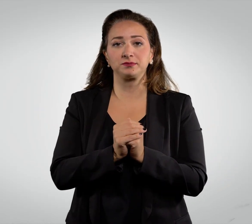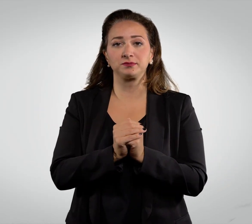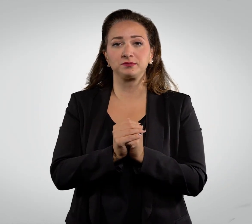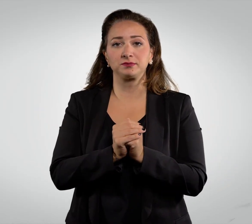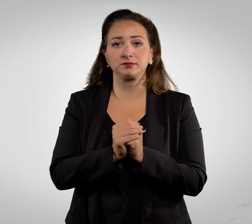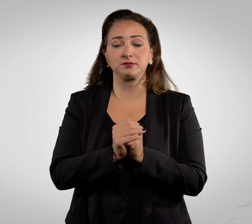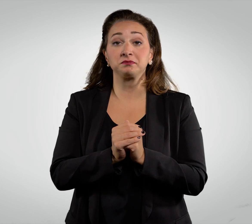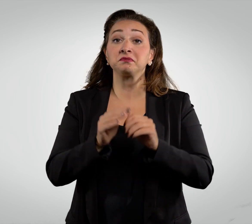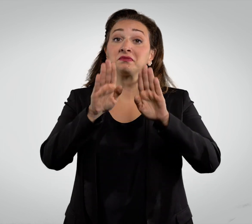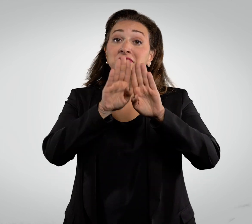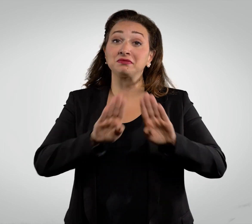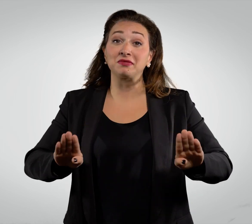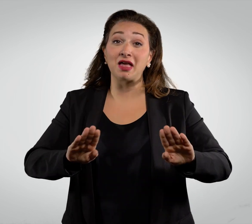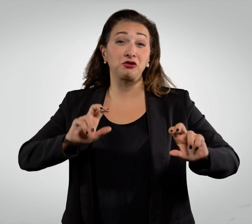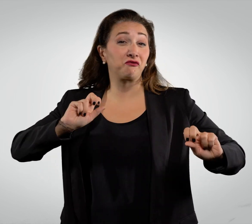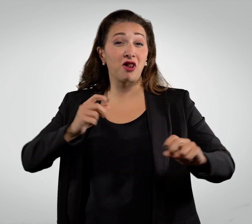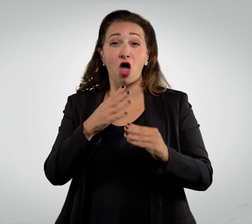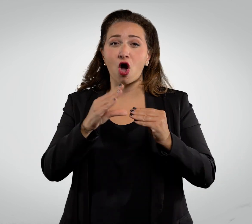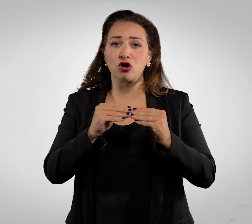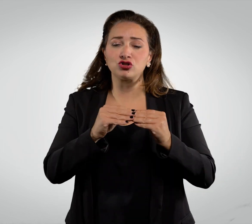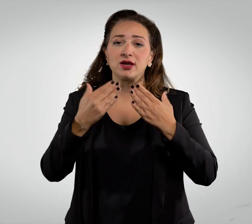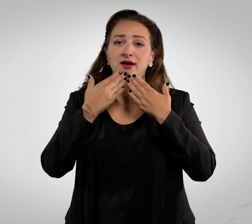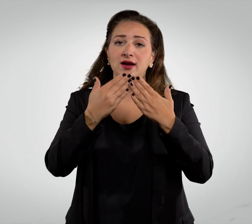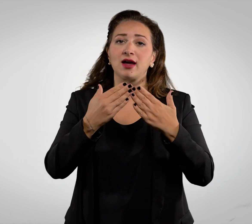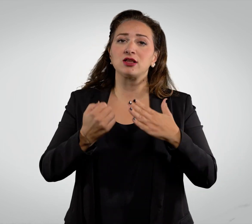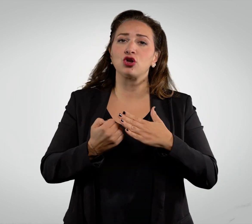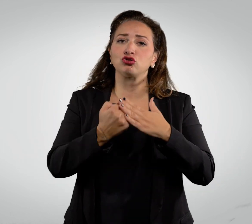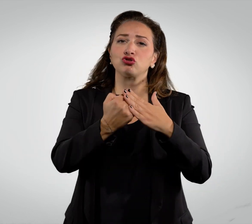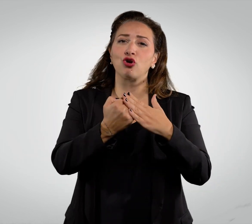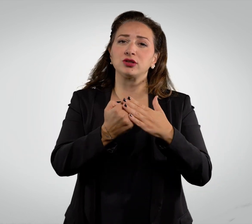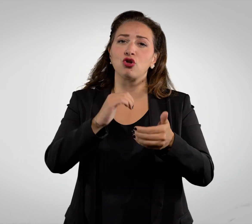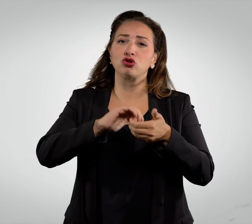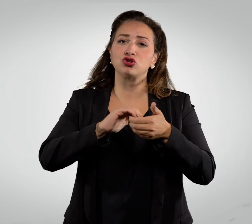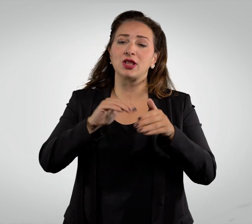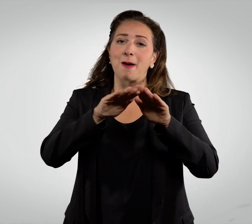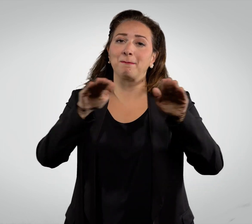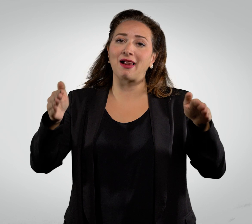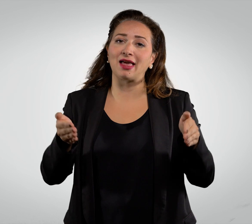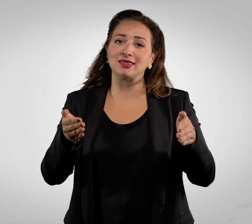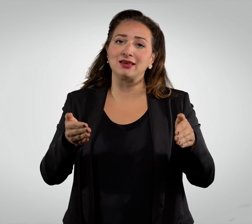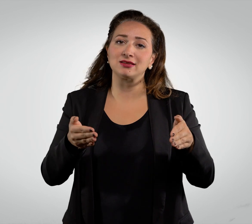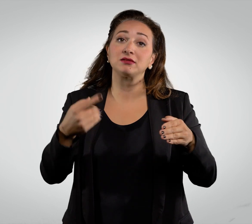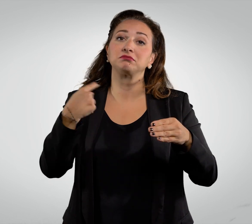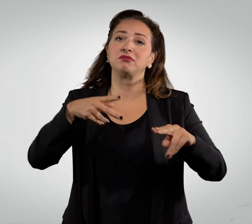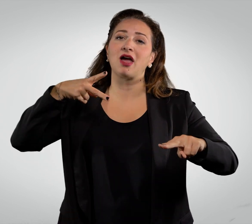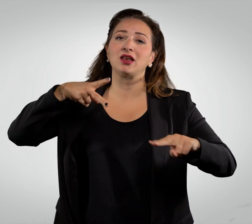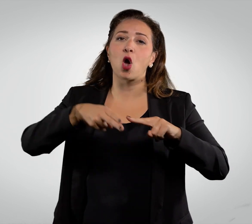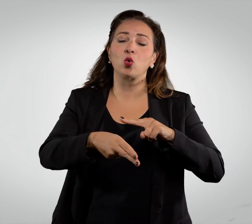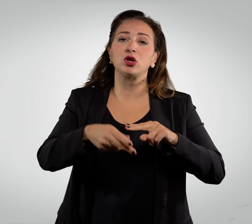realizzato in tempi brevi grazie al sostegno della società dei palchettisti viene inaugurato nel 1861 con moduli